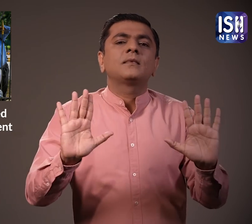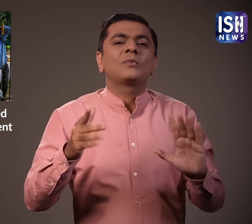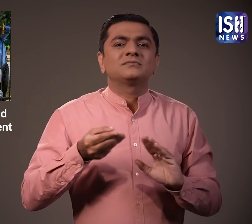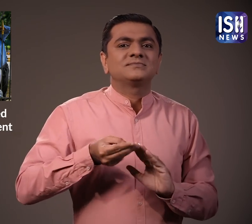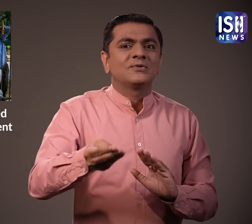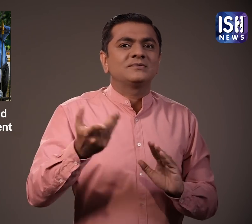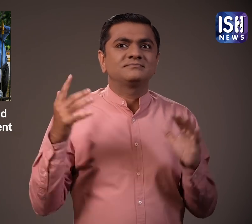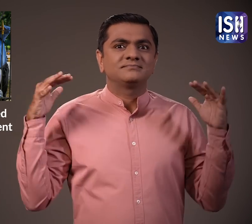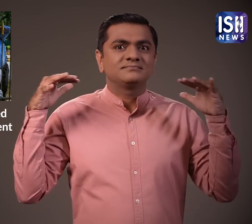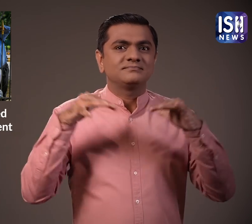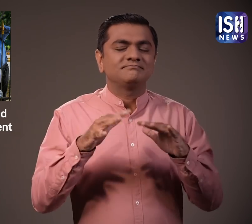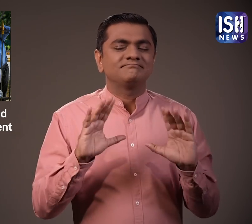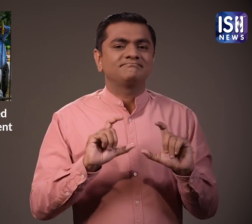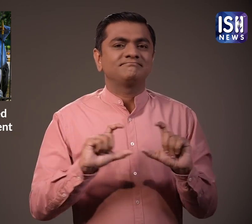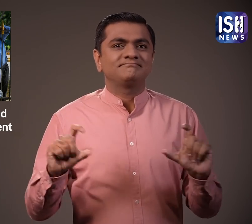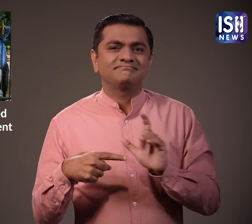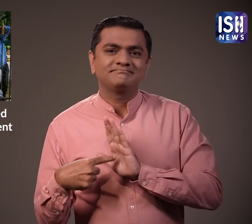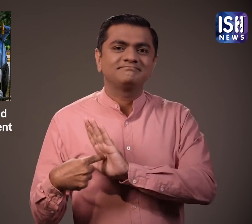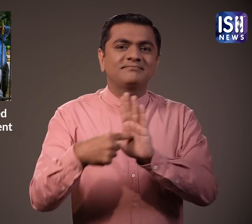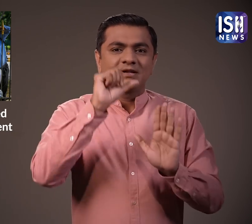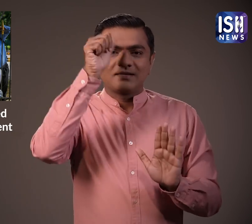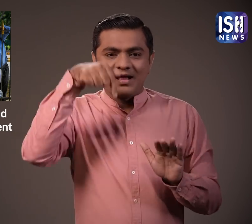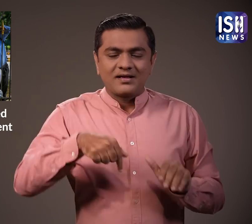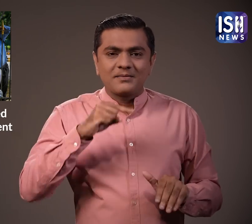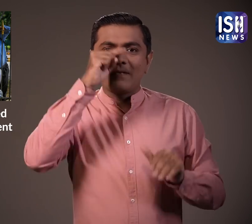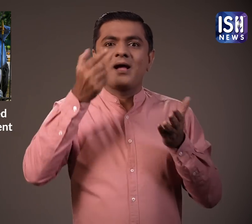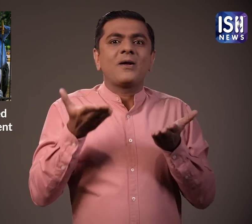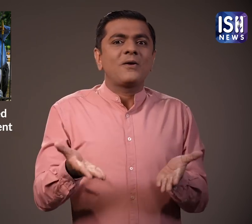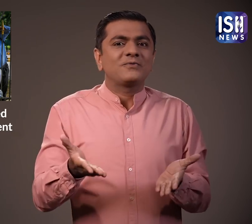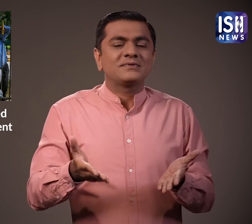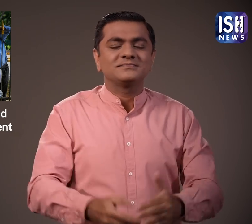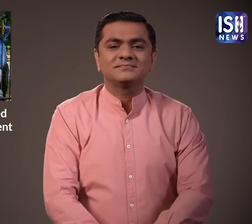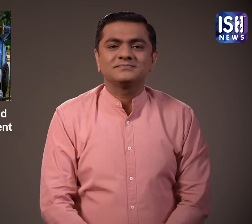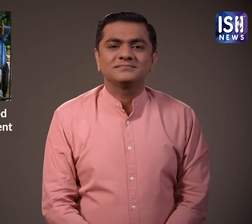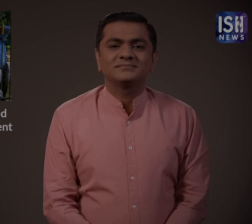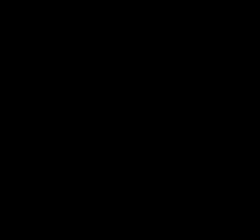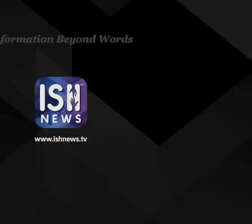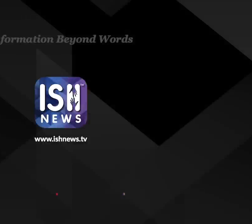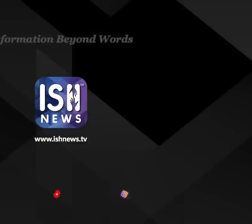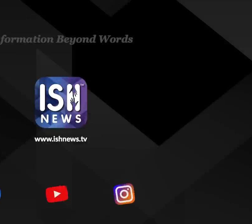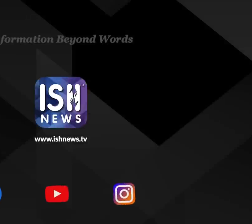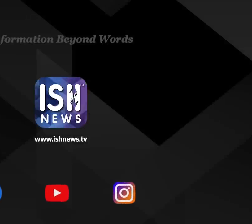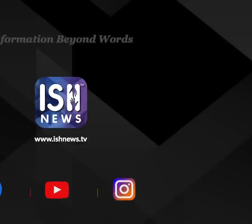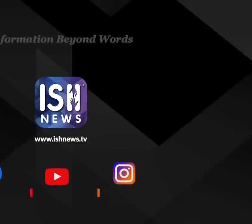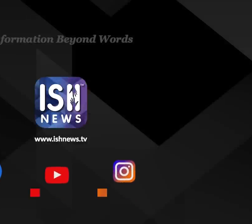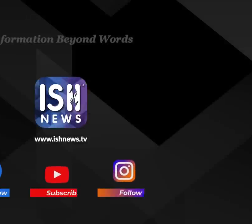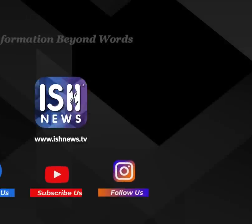इससे यह सुनिश्चत होगा कि भारत गर्व से जी ट्वेंटी शिखर सम्मेलन आयोजित करें क्यूंक लगाये है